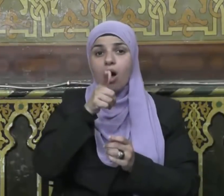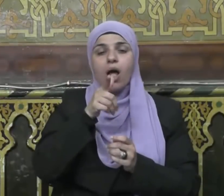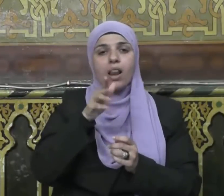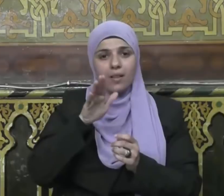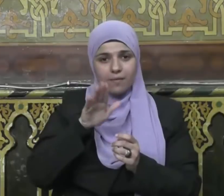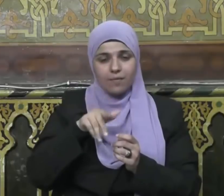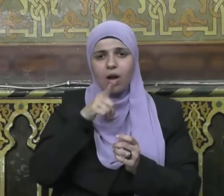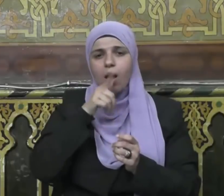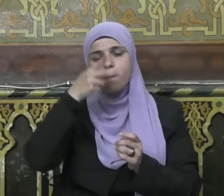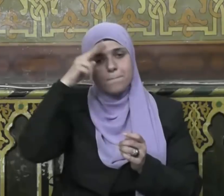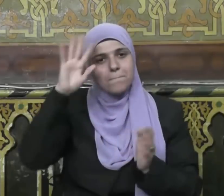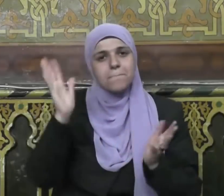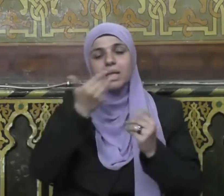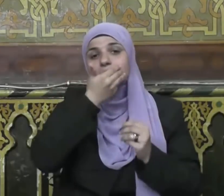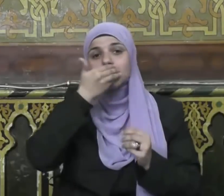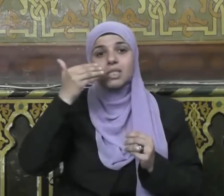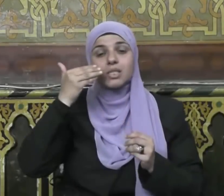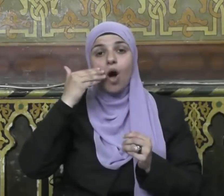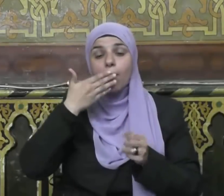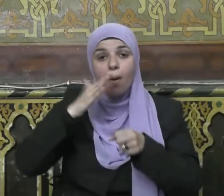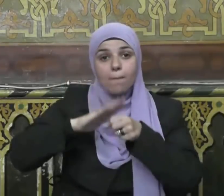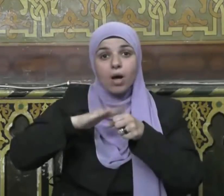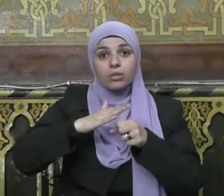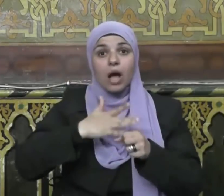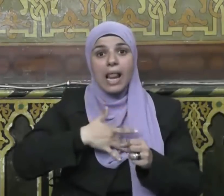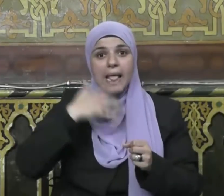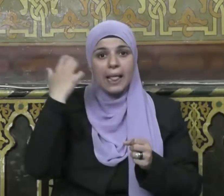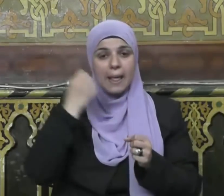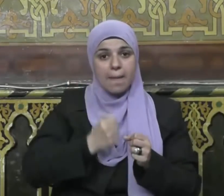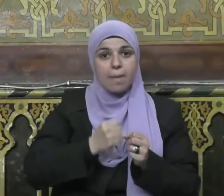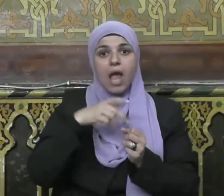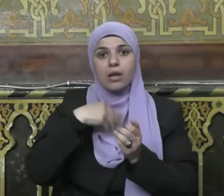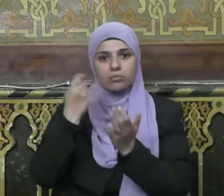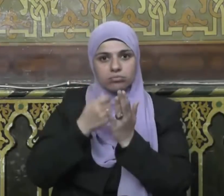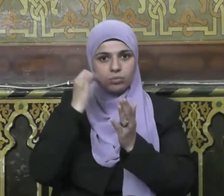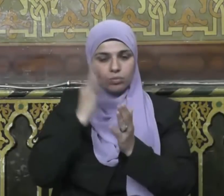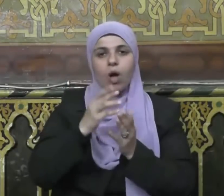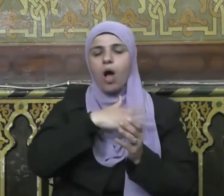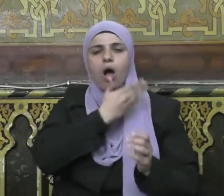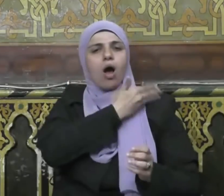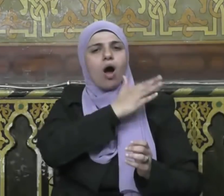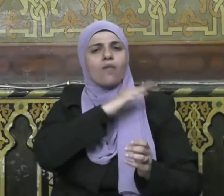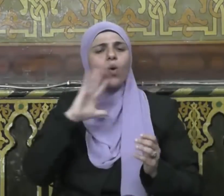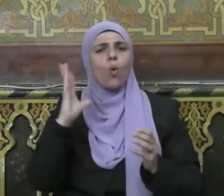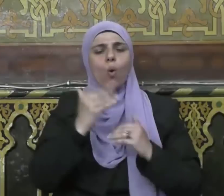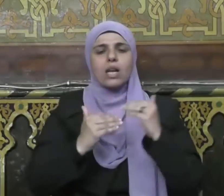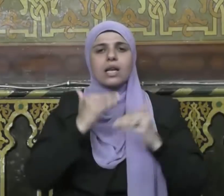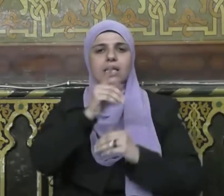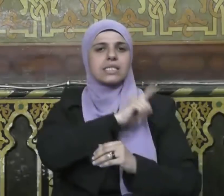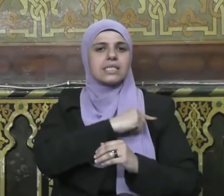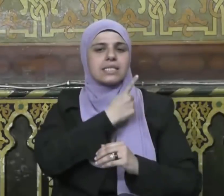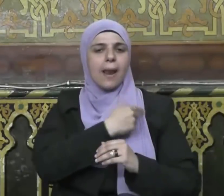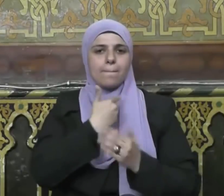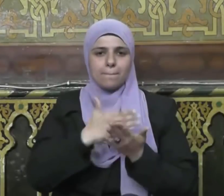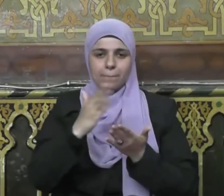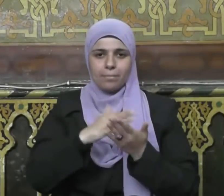اللهم صلِّ وسلِّم وبارِك عليه وعلى آله وصحبه ومن تبعهم بإحسان إلى يوم الدين